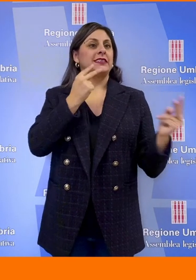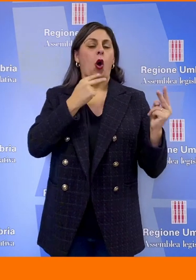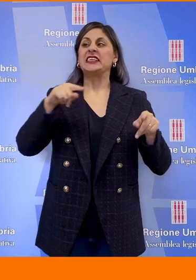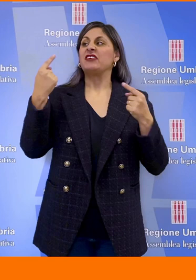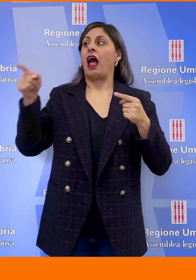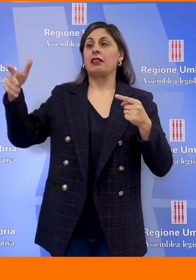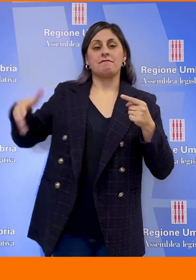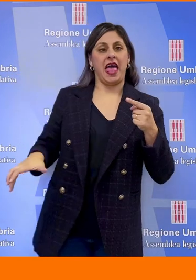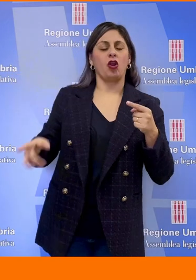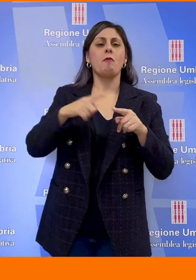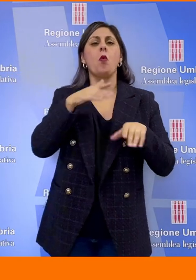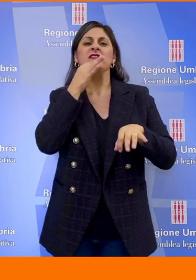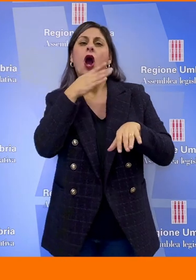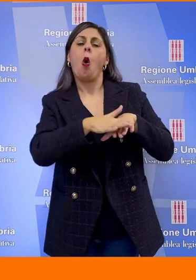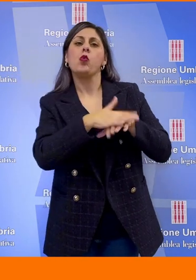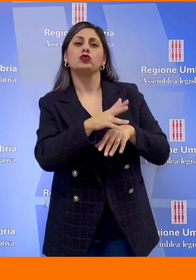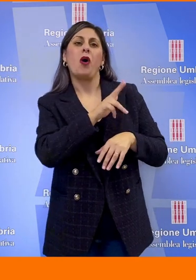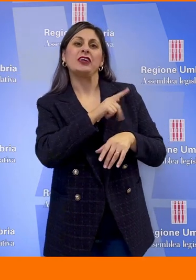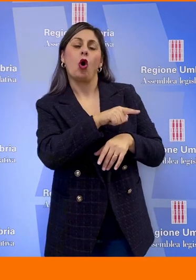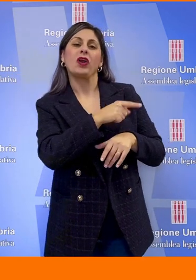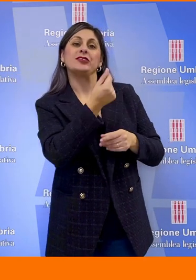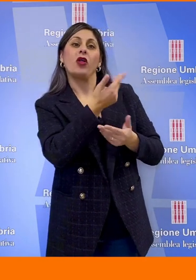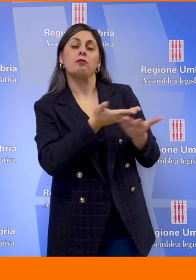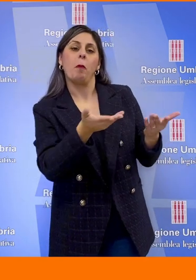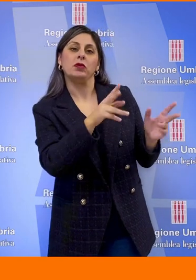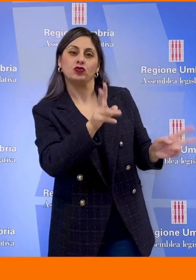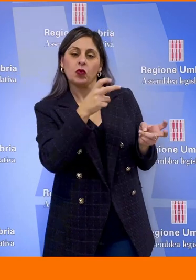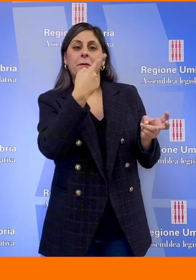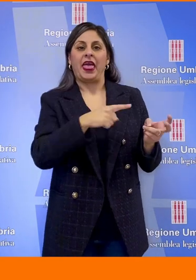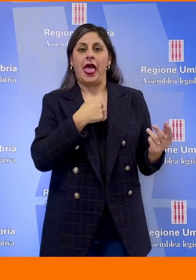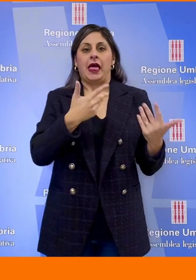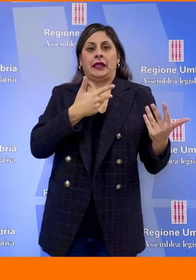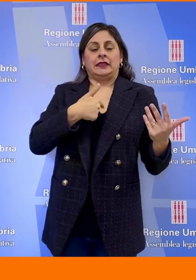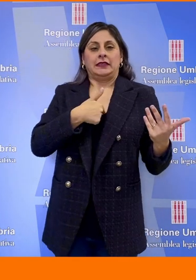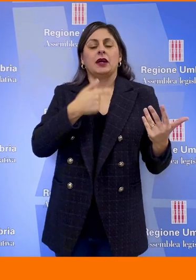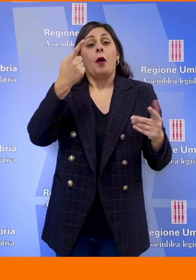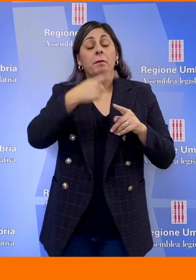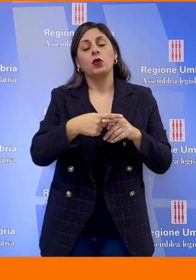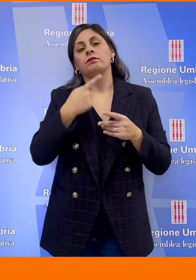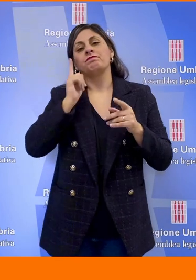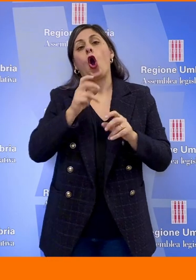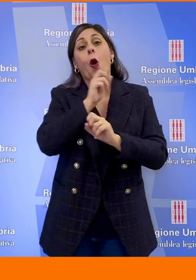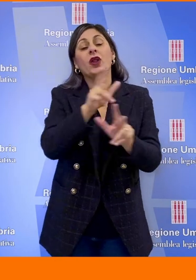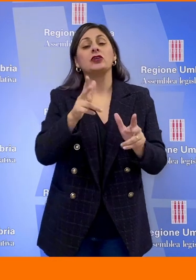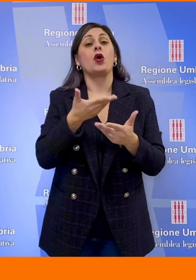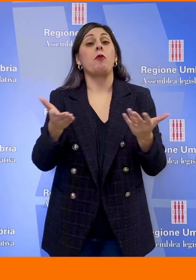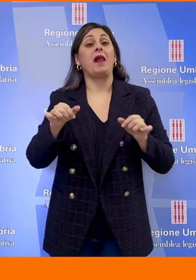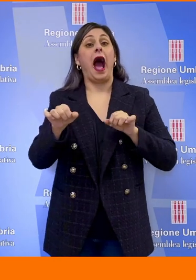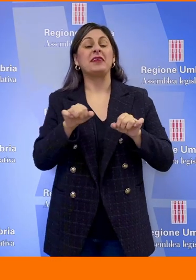e un uso distorto quindi di risorse e denaro pubblico dall'altro assicurare che le comunicazioni delle pubbliche amministrazioni aventi il carattere